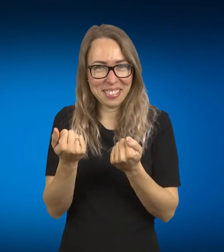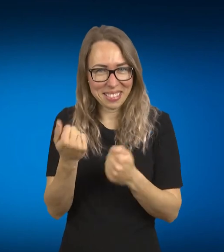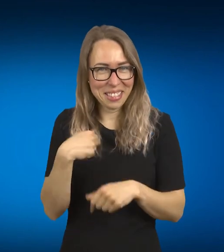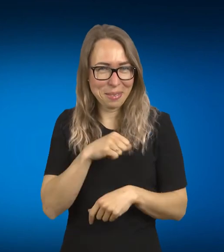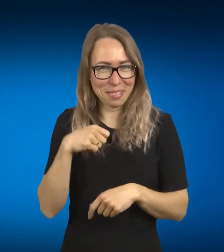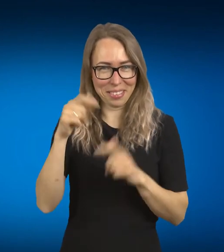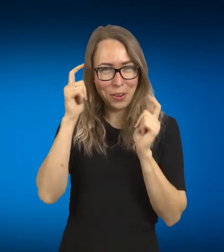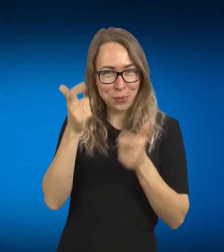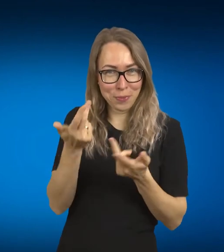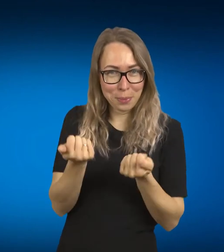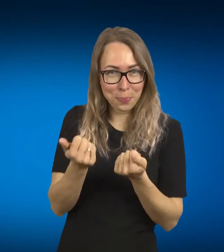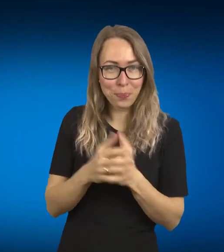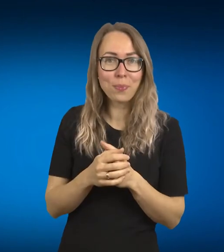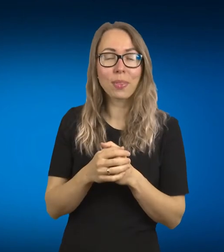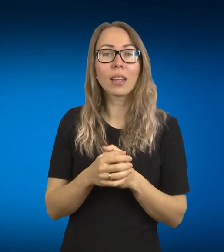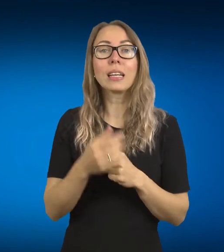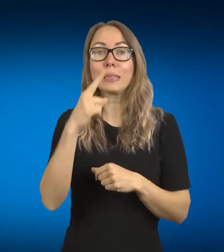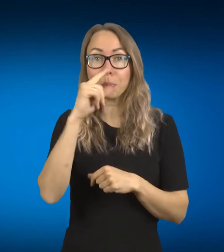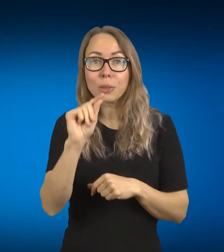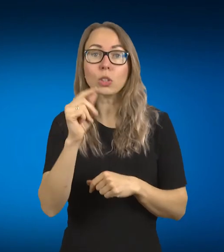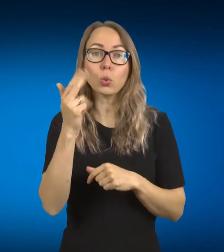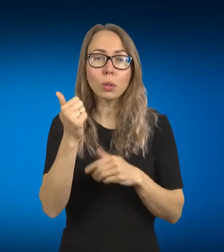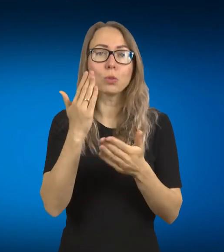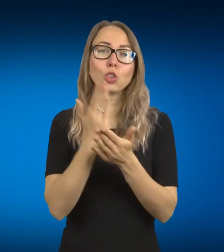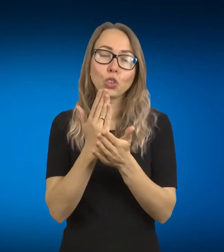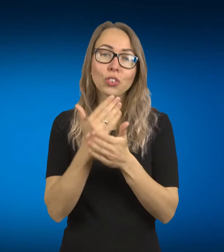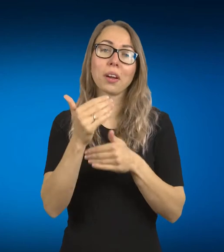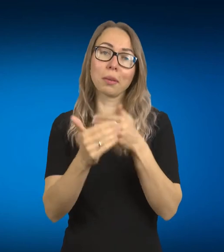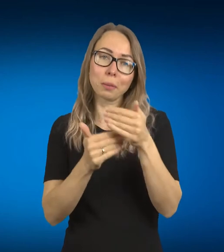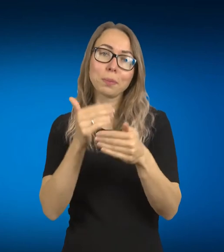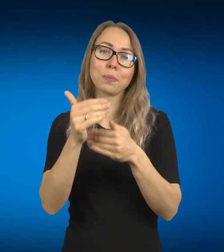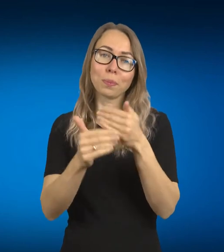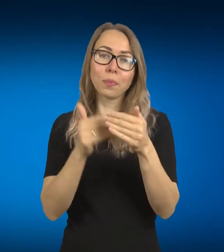kad tas procesas vyksta. Dialogas yra nenutrukęs ir aš tikiu, kad mes labai greitai tą pamatysim.